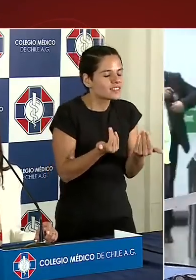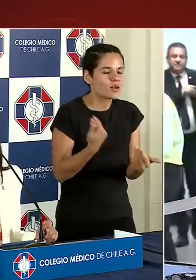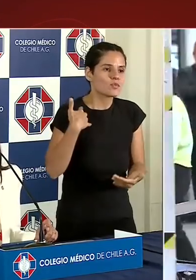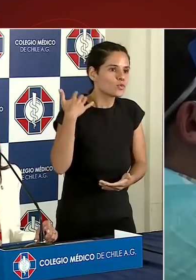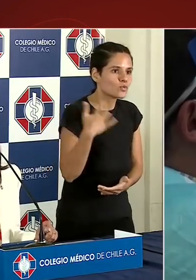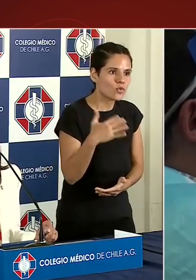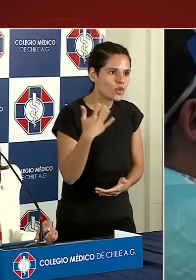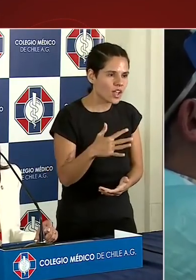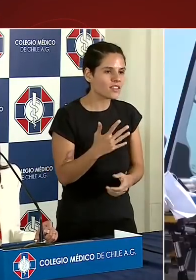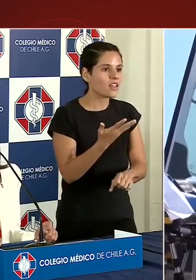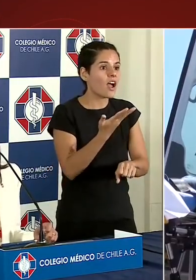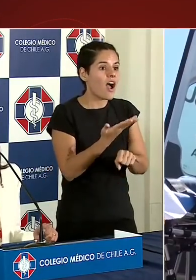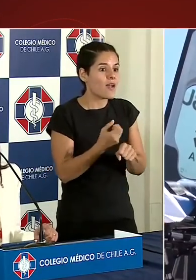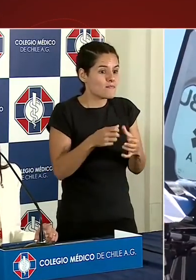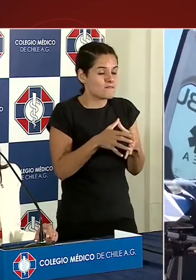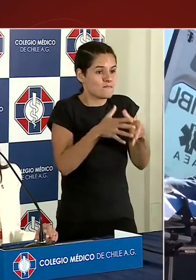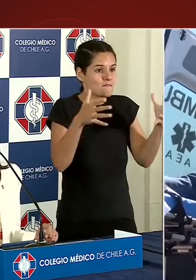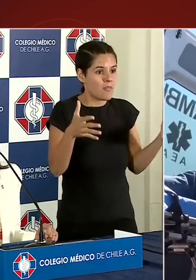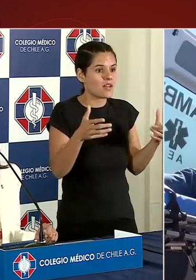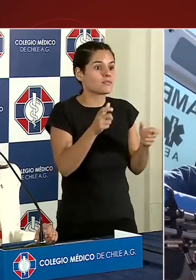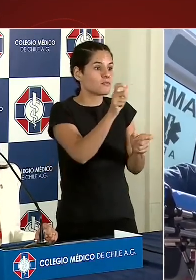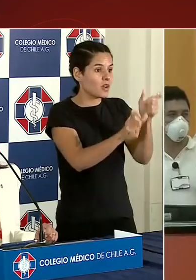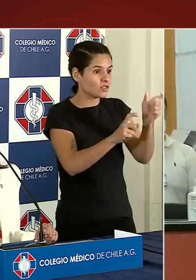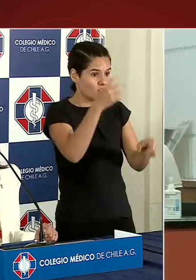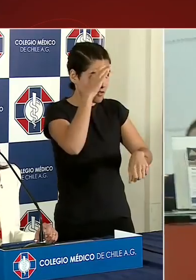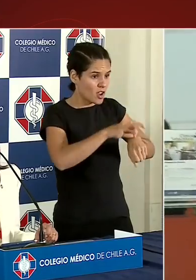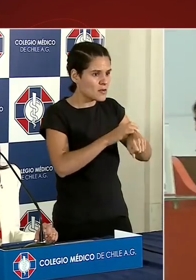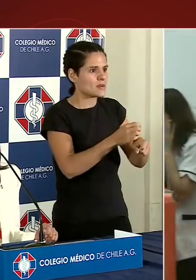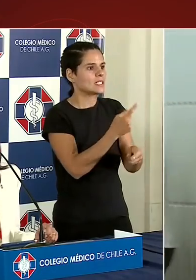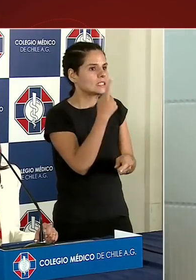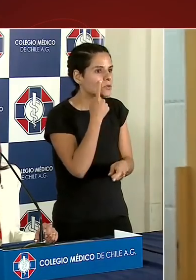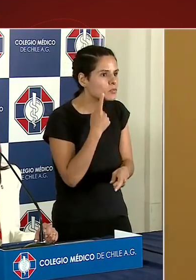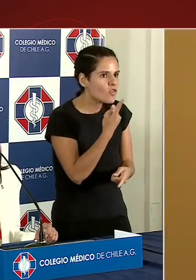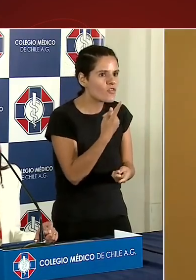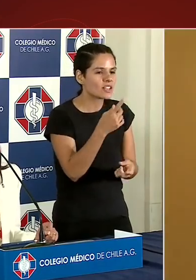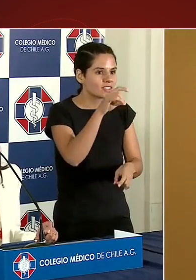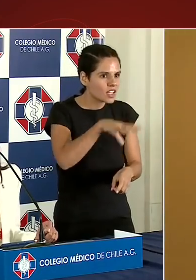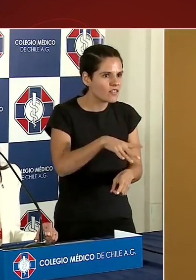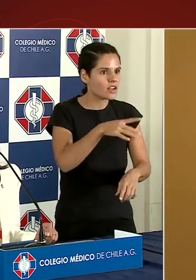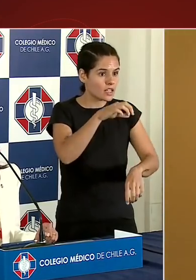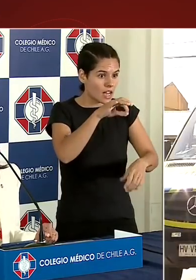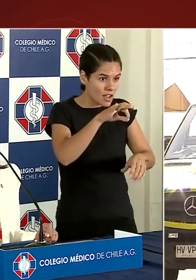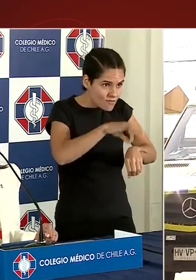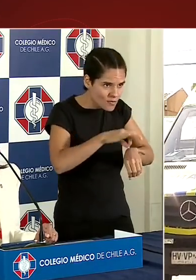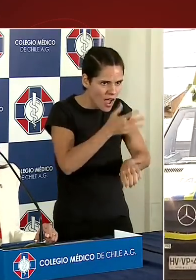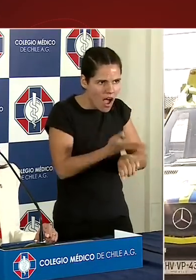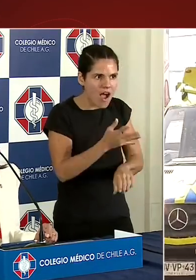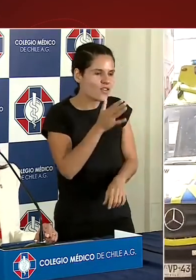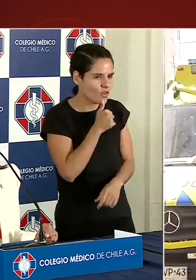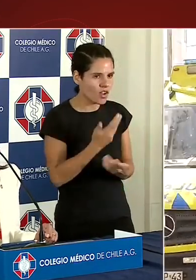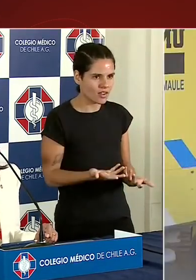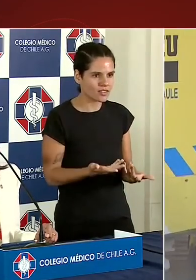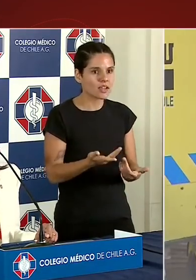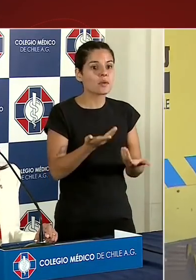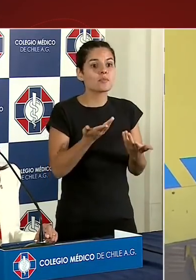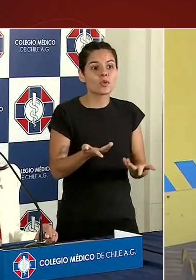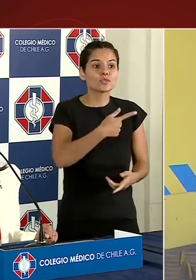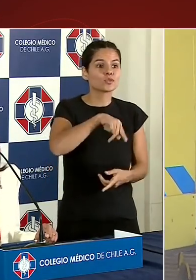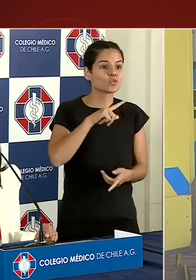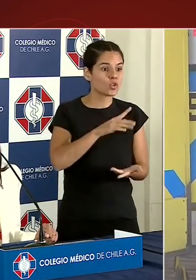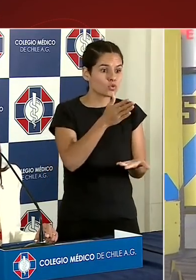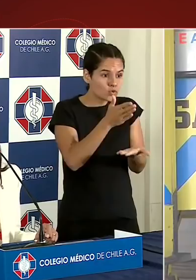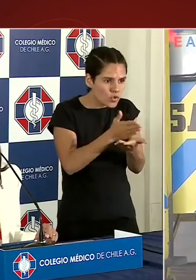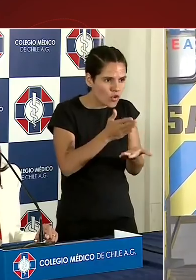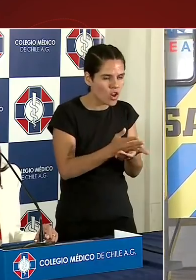capacidad de testeo y mejorar la organización de la red asistencial. Es por esto que como Colegio Médico hoy le